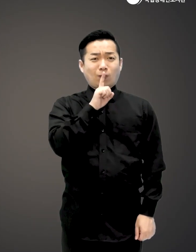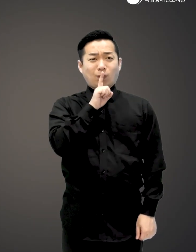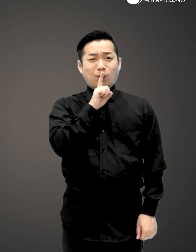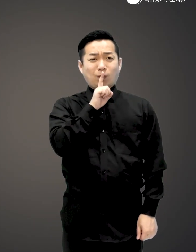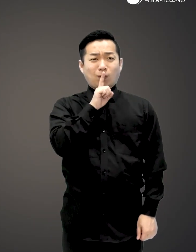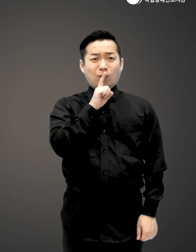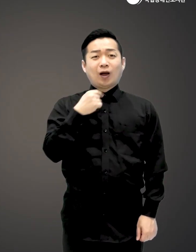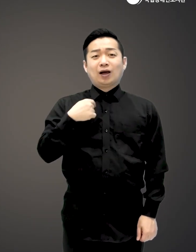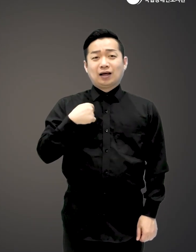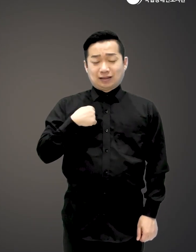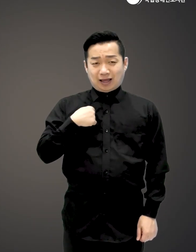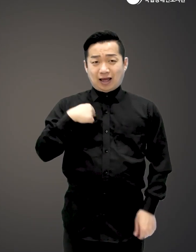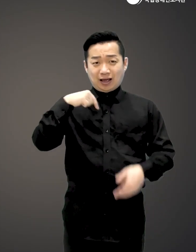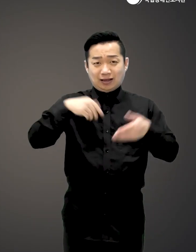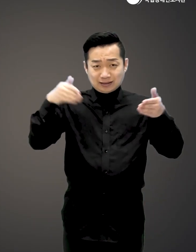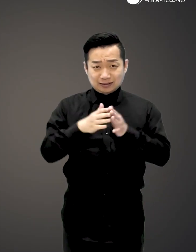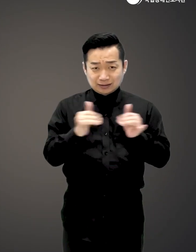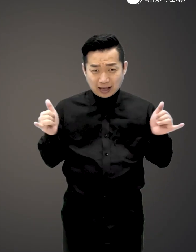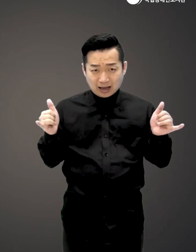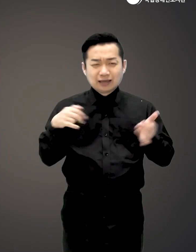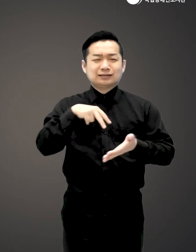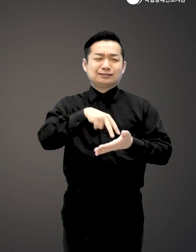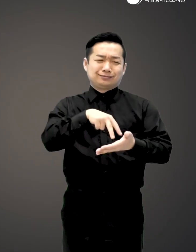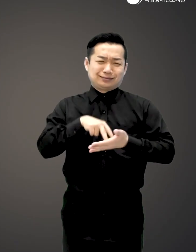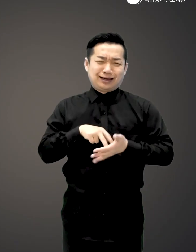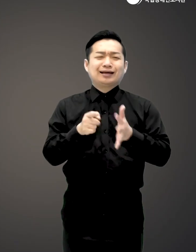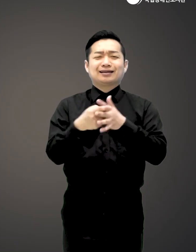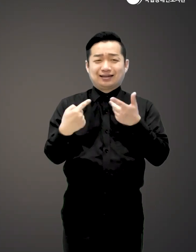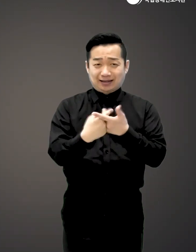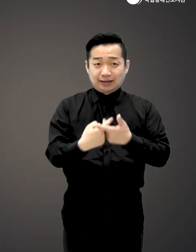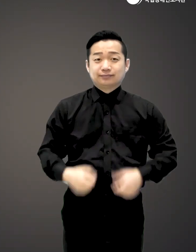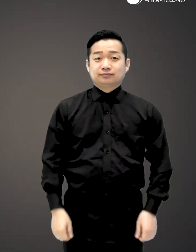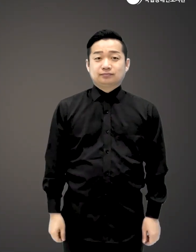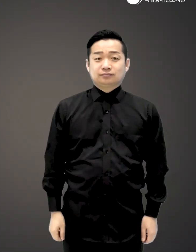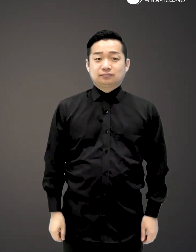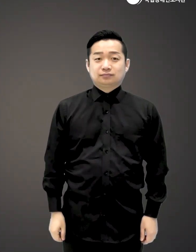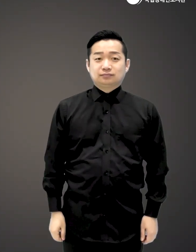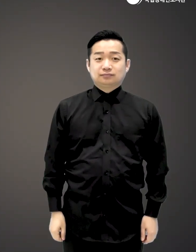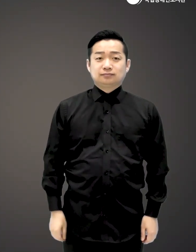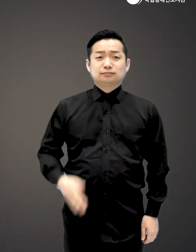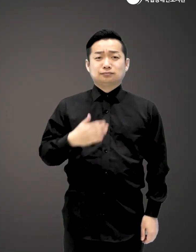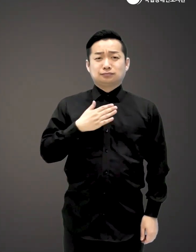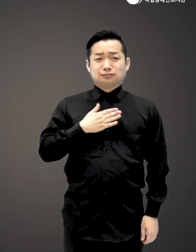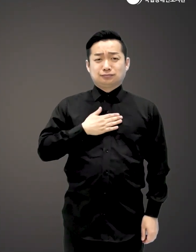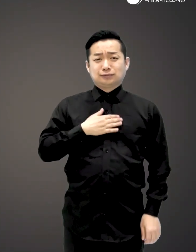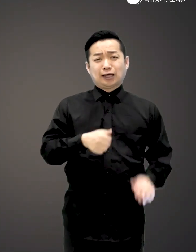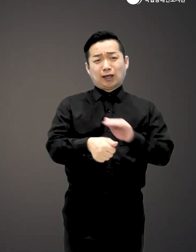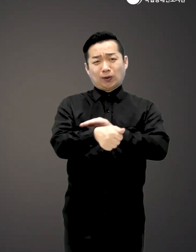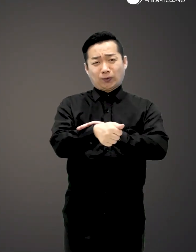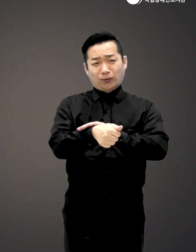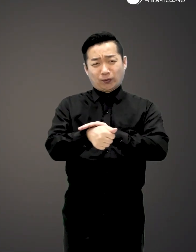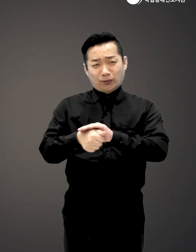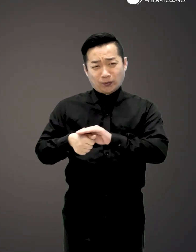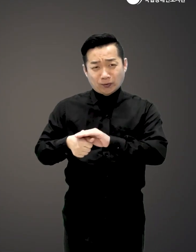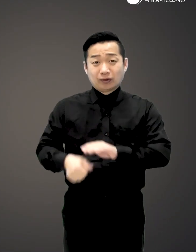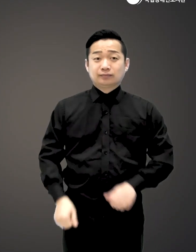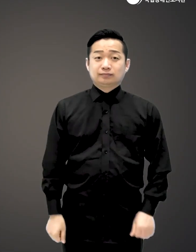저도 내양인이라 이해해요 난 소심해